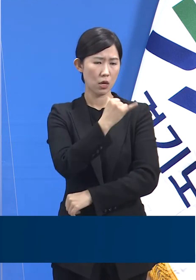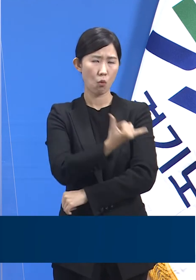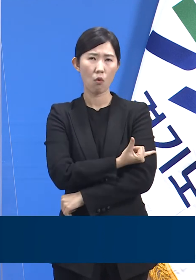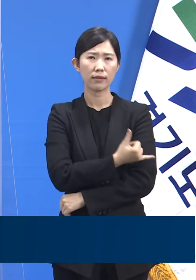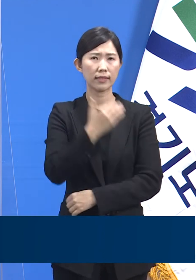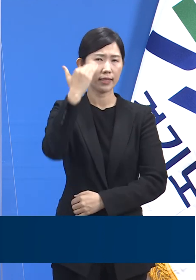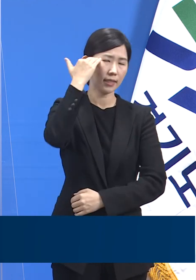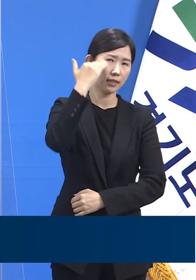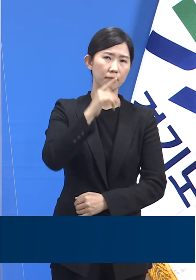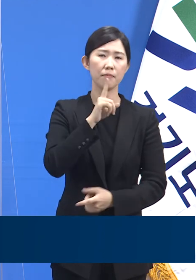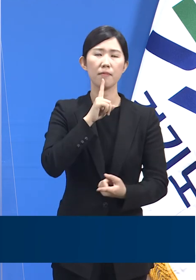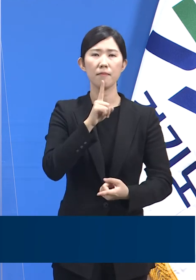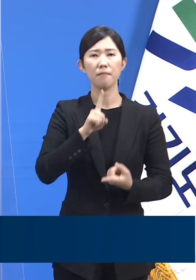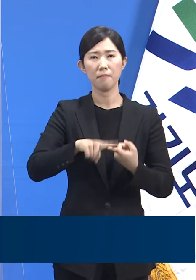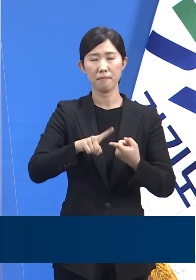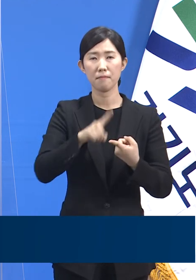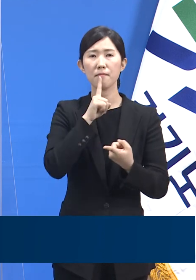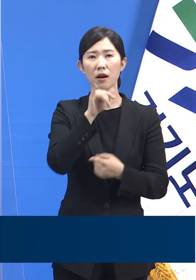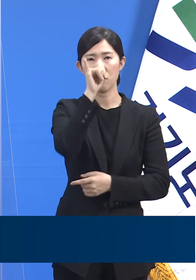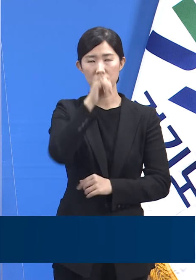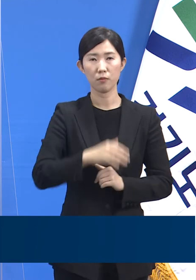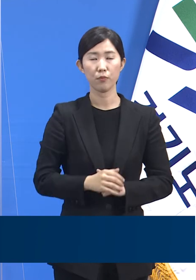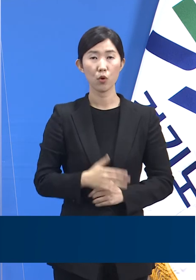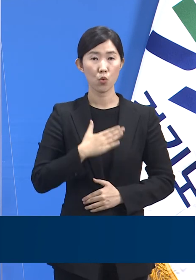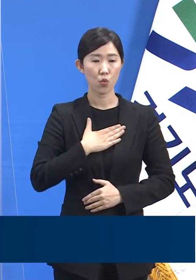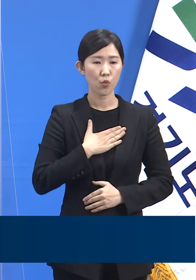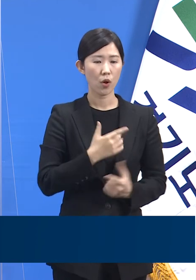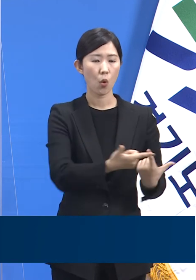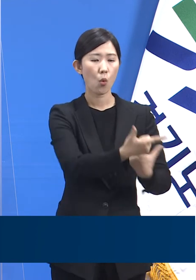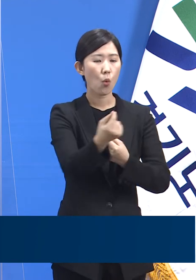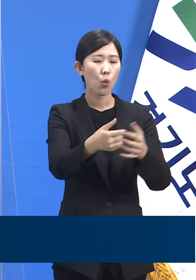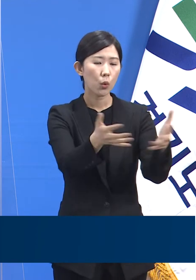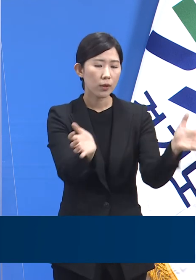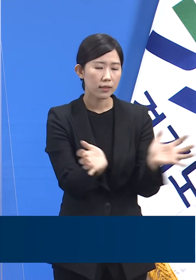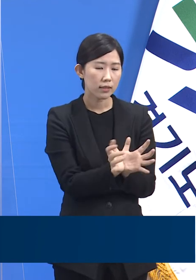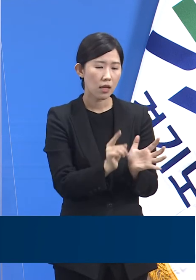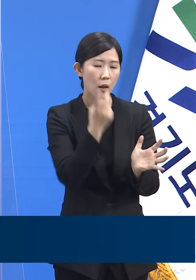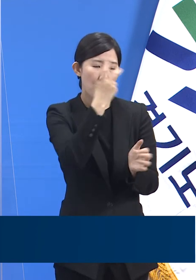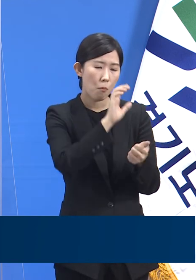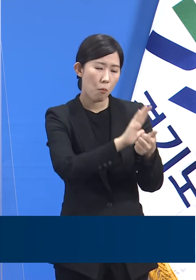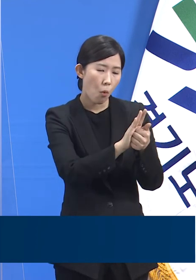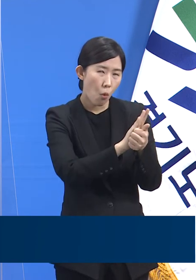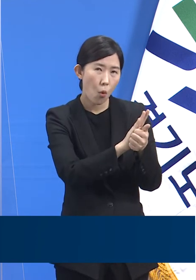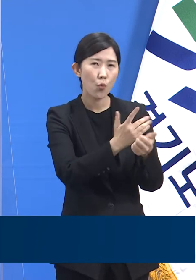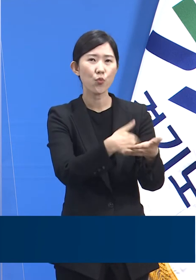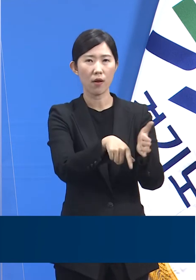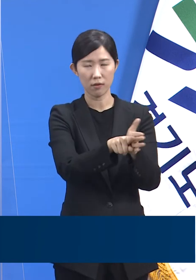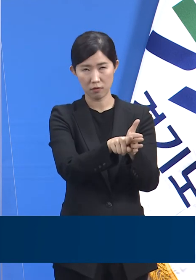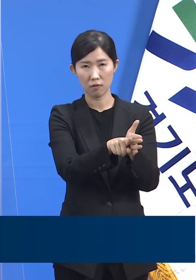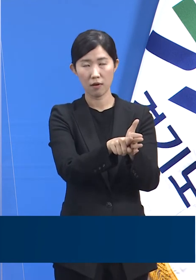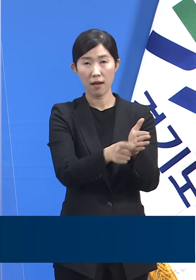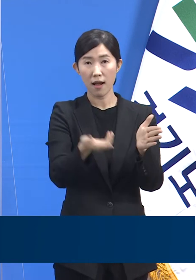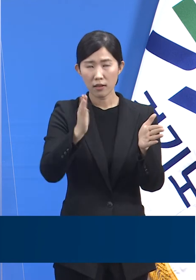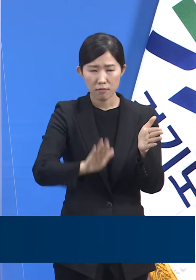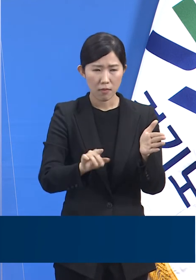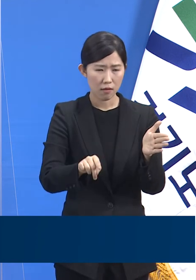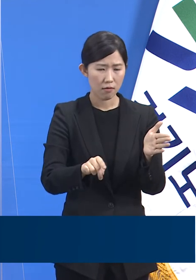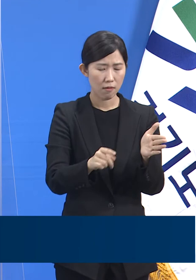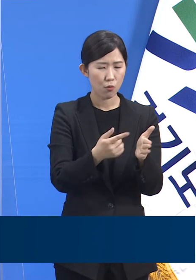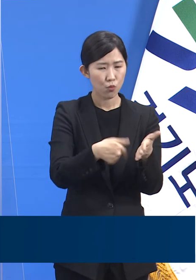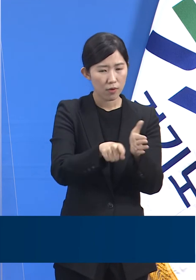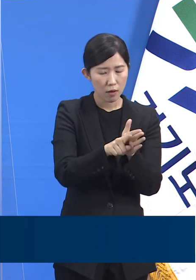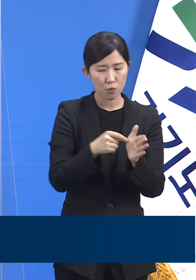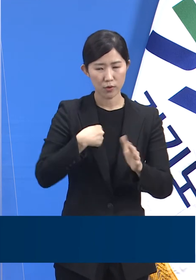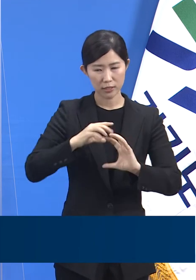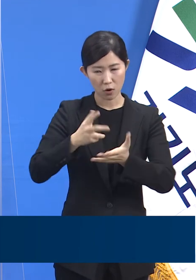공동체를 보호하기 위한 불가피성이 있었지만 이 과정에서 발생한 여러 논란에 대해 유감스럽게 생각합니다.